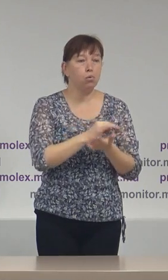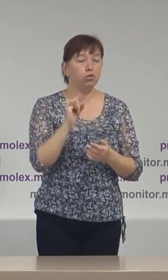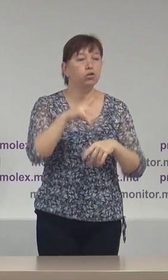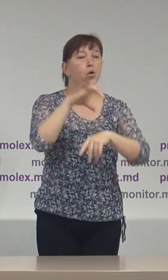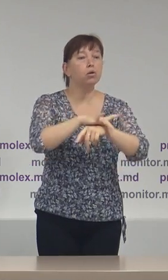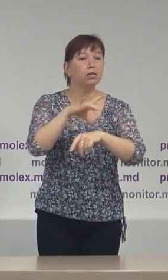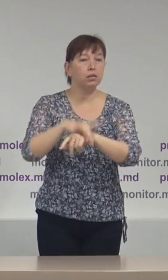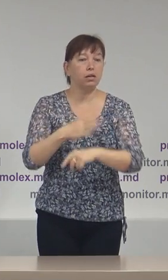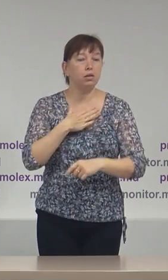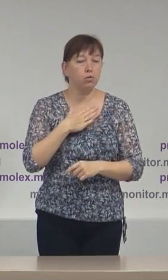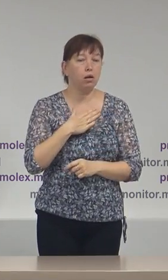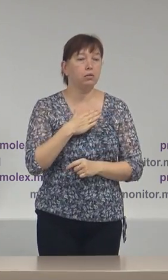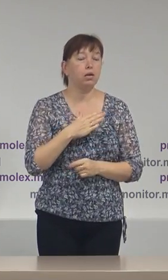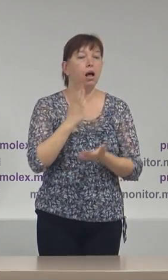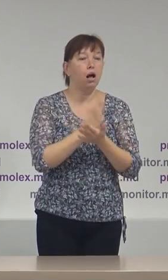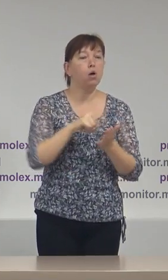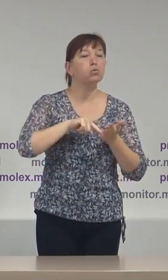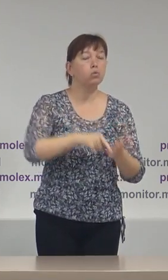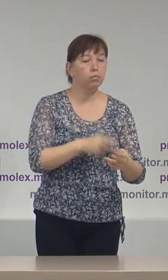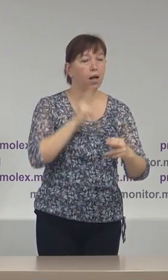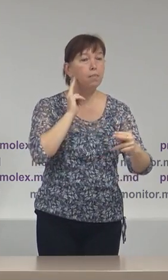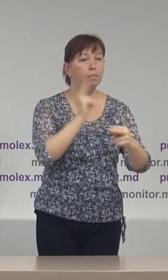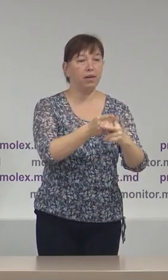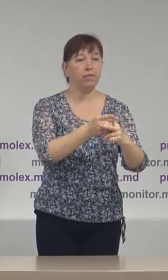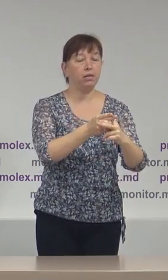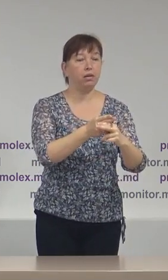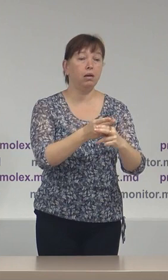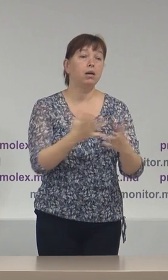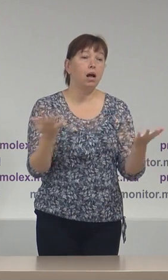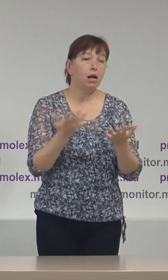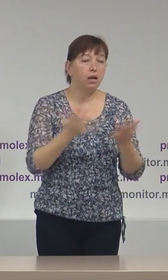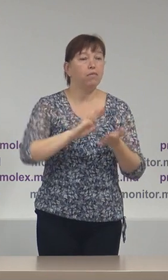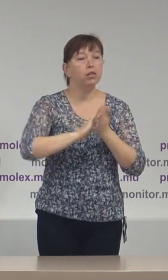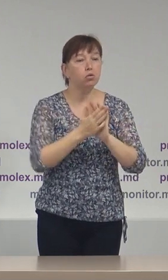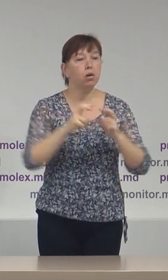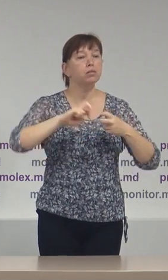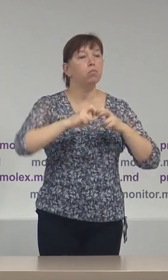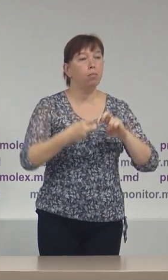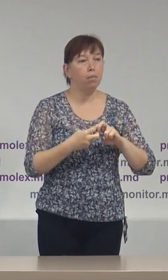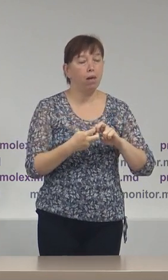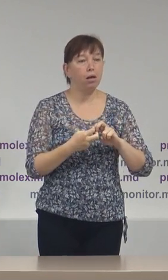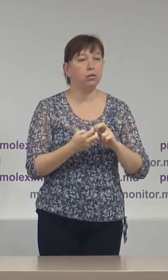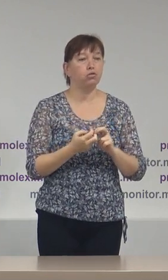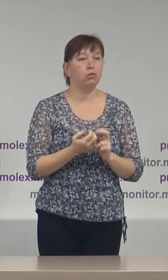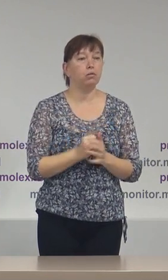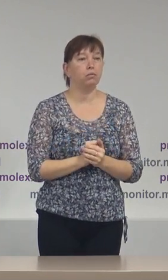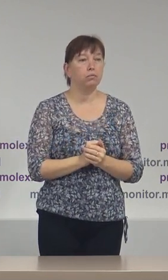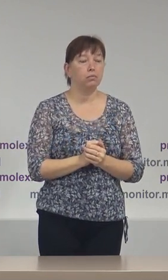constatările noastre au scopul de a preveni anumite situații problematice în